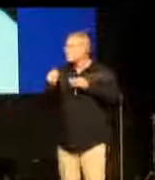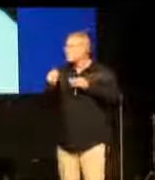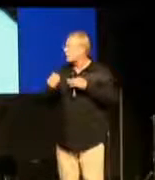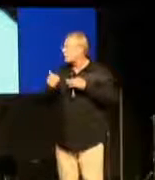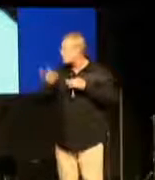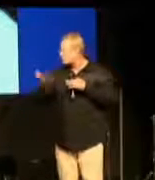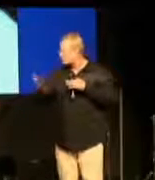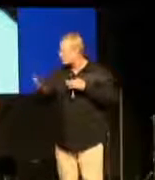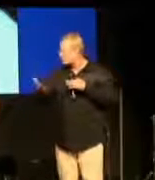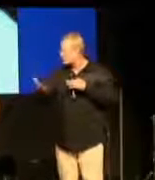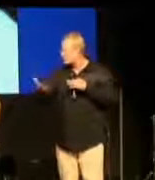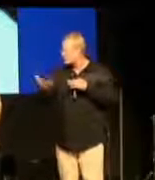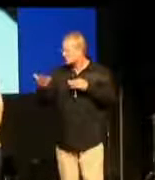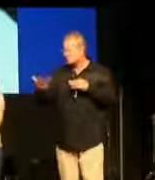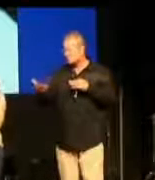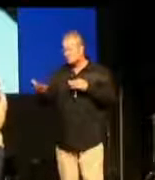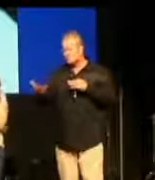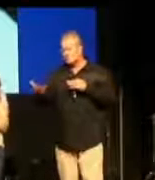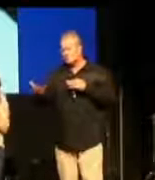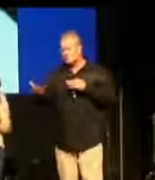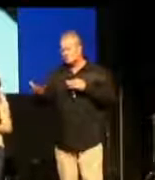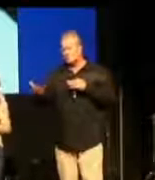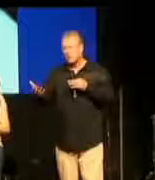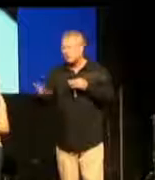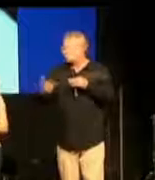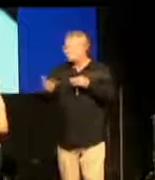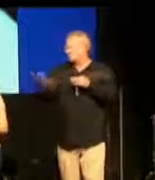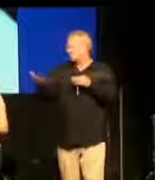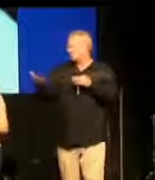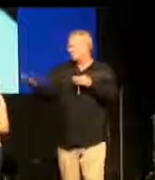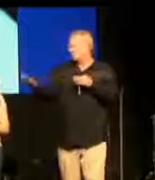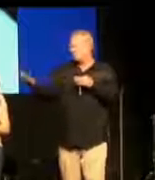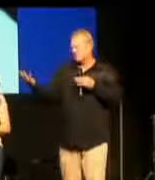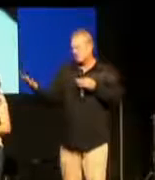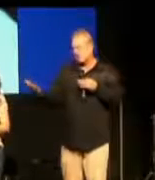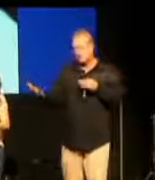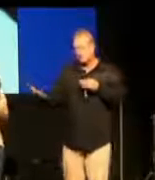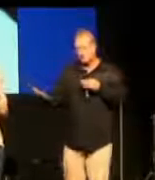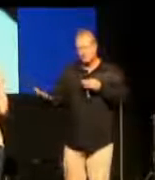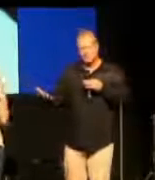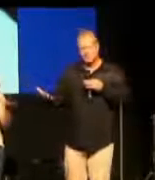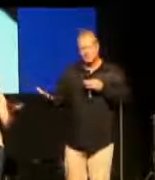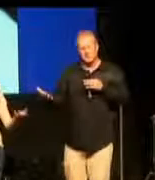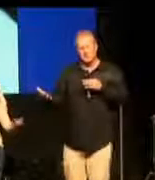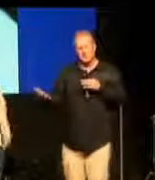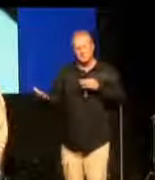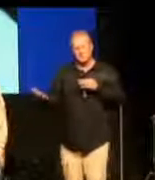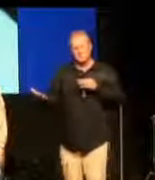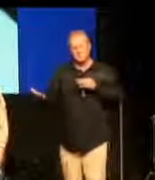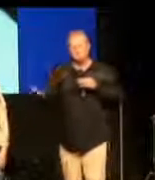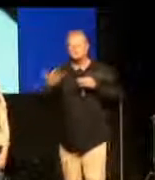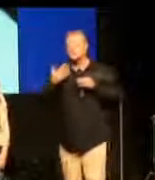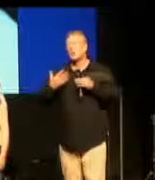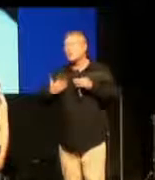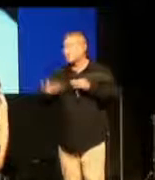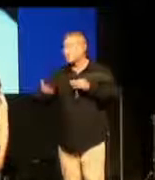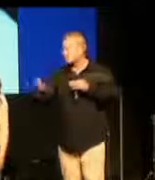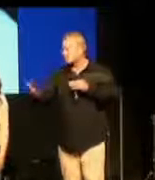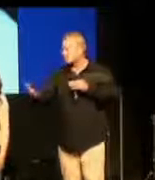Und ich dachte, sie betet zu Jesus. Vielleicht ist Jesus Gott. Ich weiß es nicht.